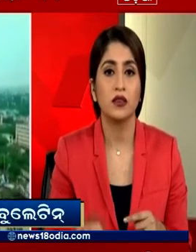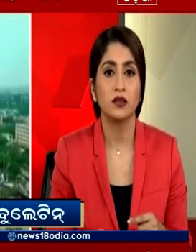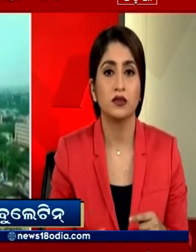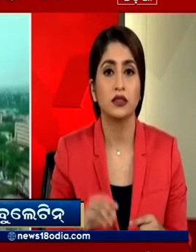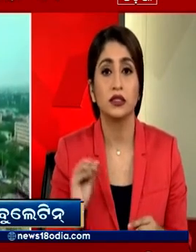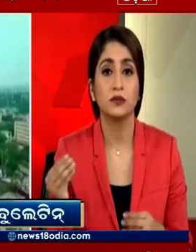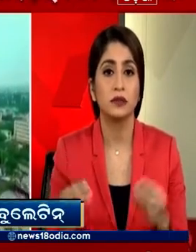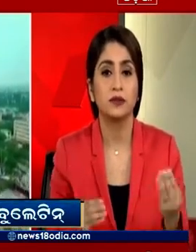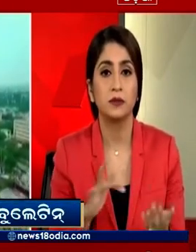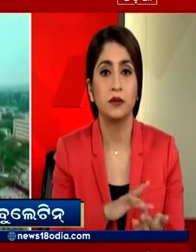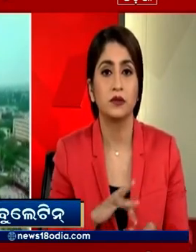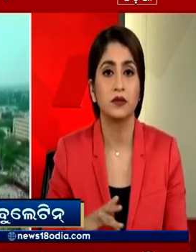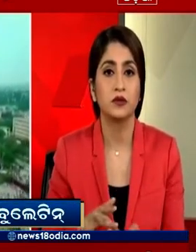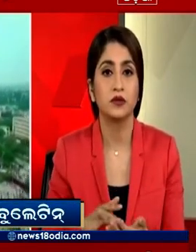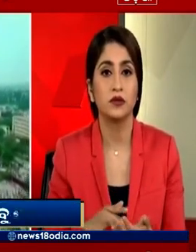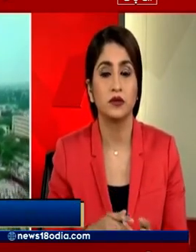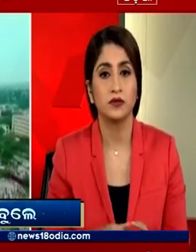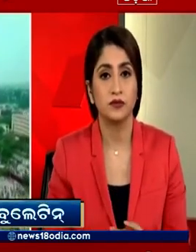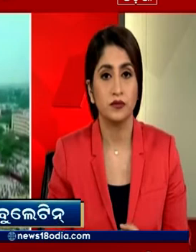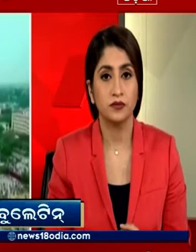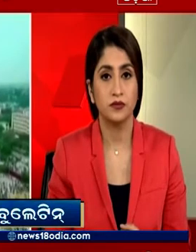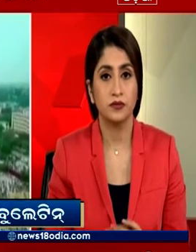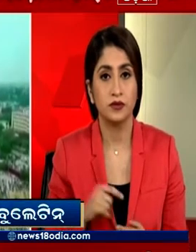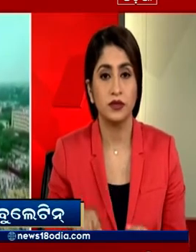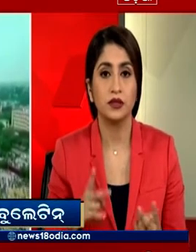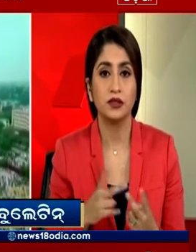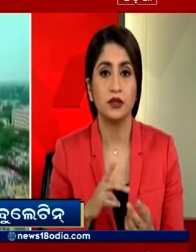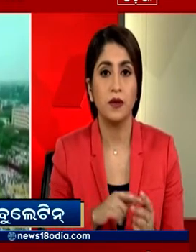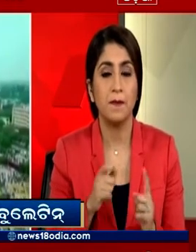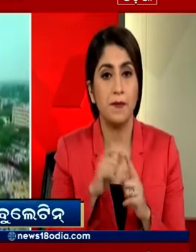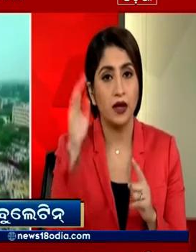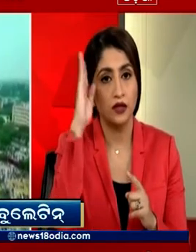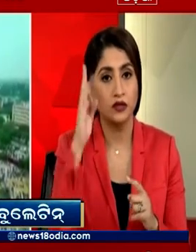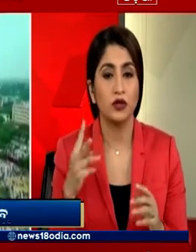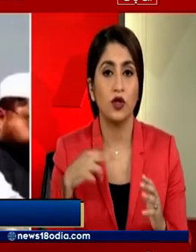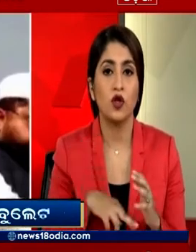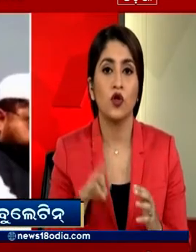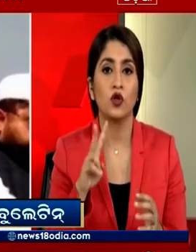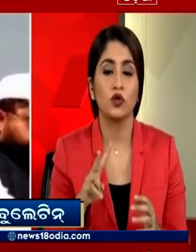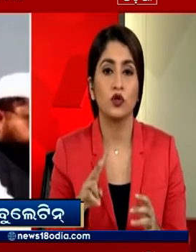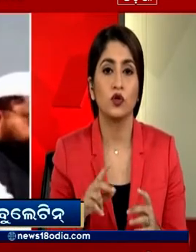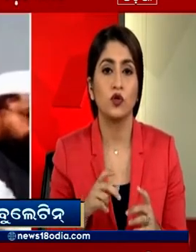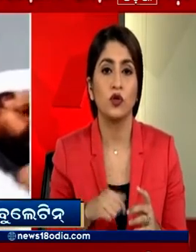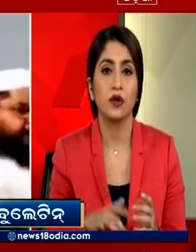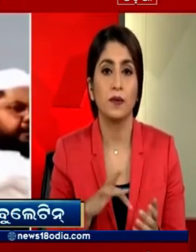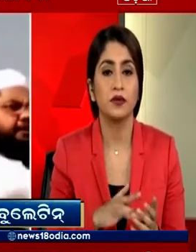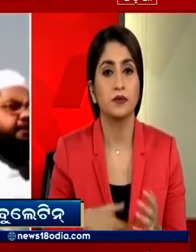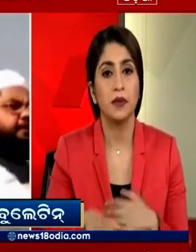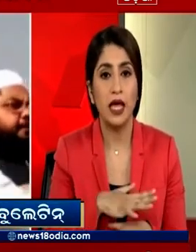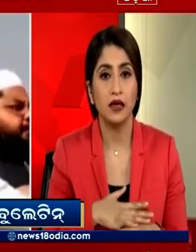तरफ लोगों का हुजुम नजर आया इस रेली में पाकिस्तान के दोनों बड़े विपक्षी दलों ने भी हिस्सा लिया जिसके